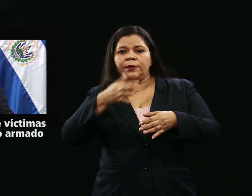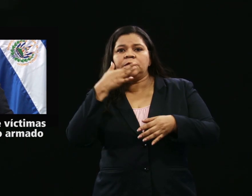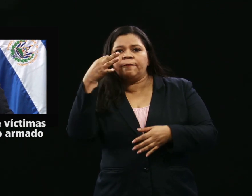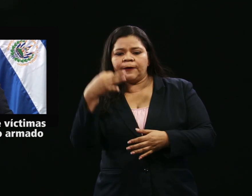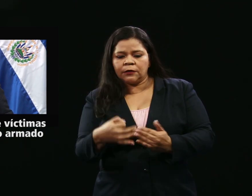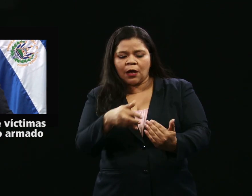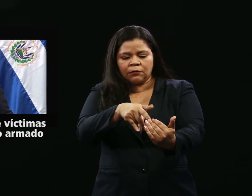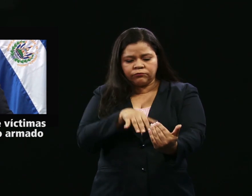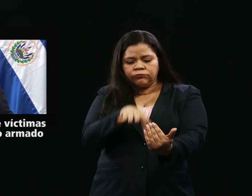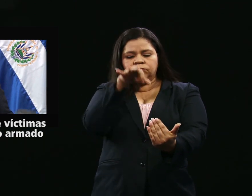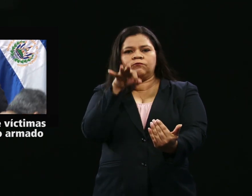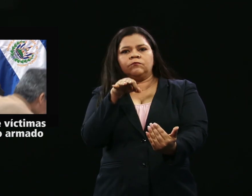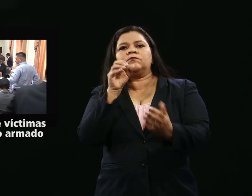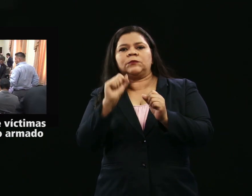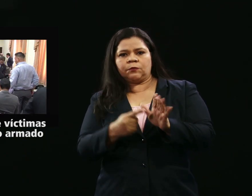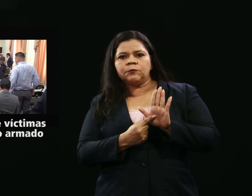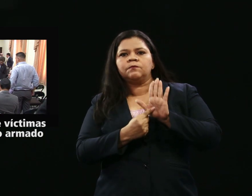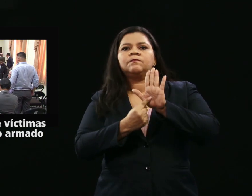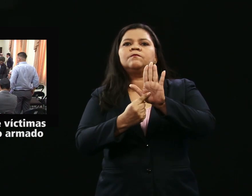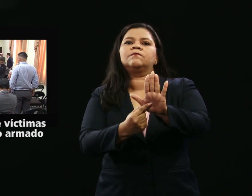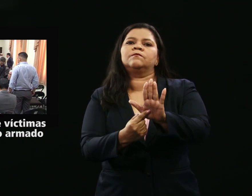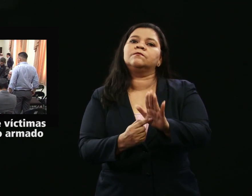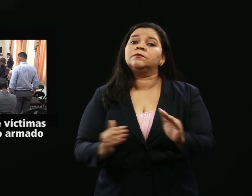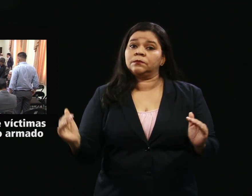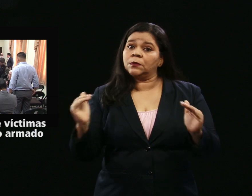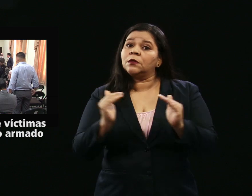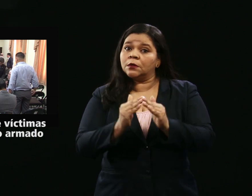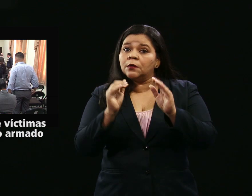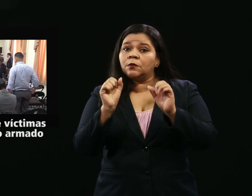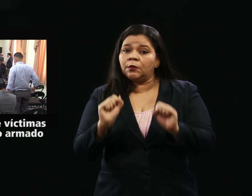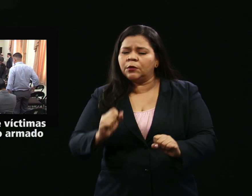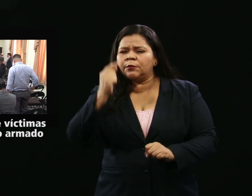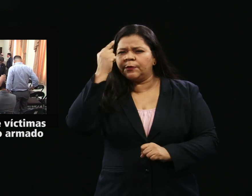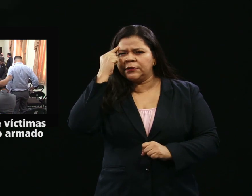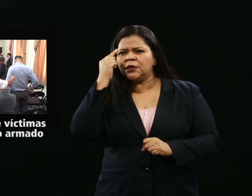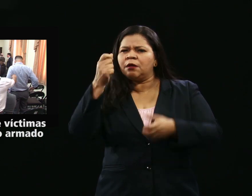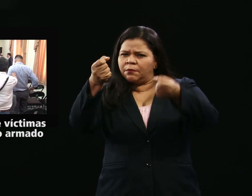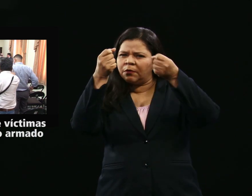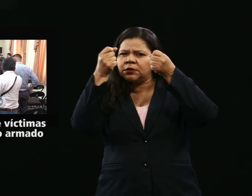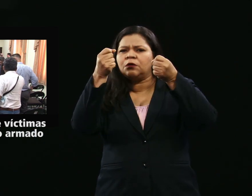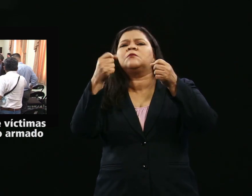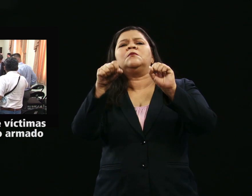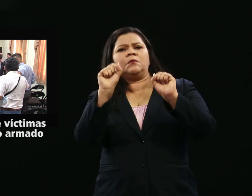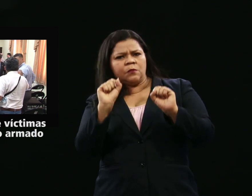públicos. Asimismo, considerar la prisión como uno de los fines de la justicia.